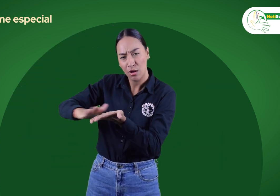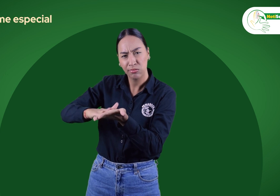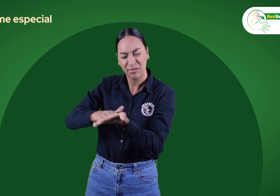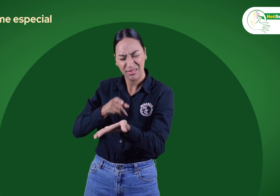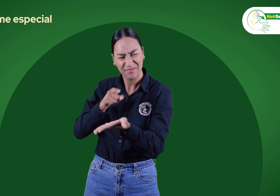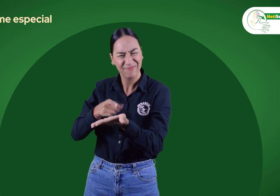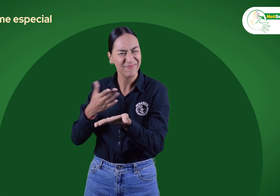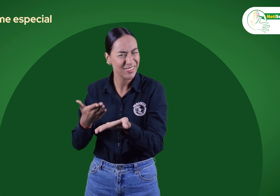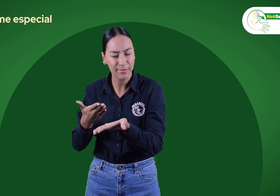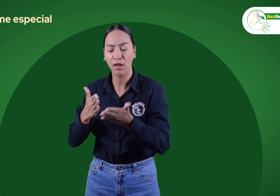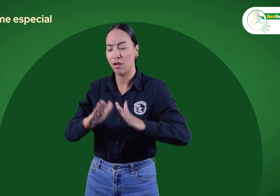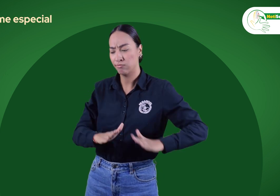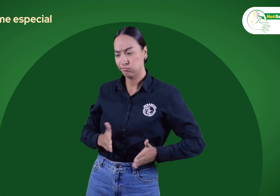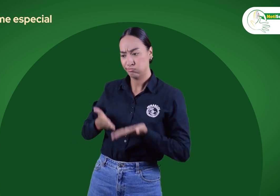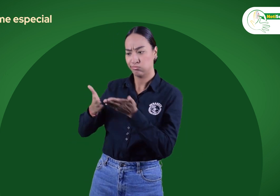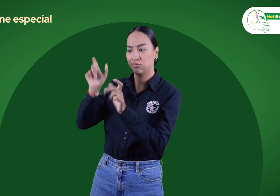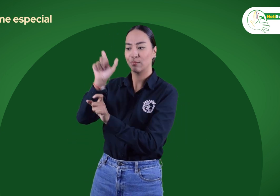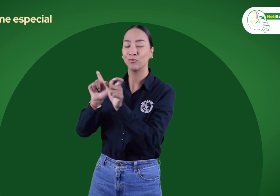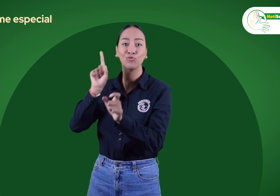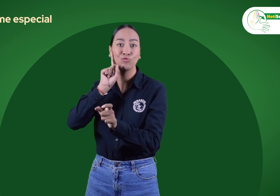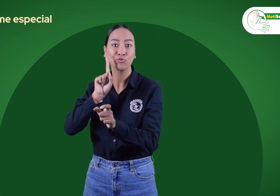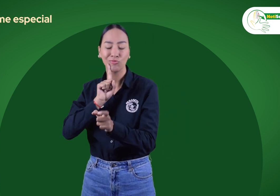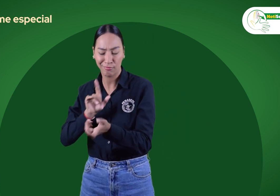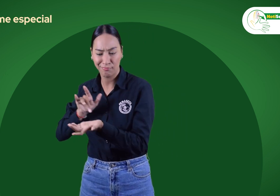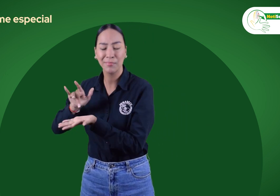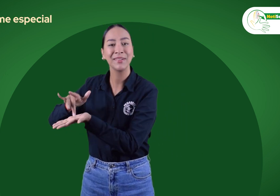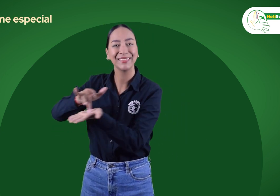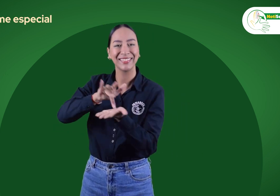la garantía de los ajustes razonables para su participación.